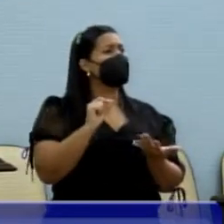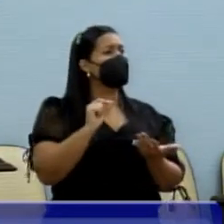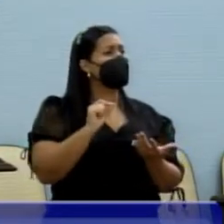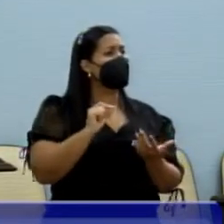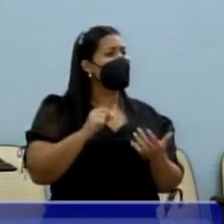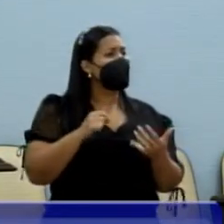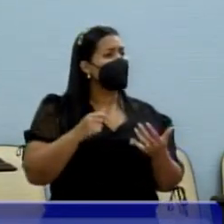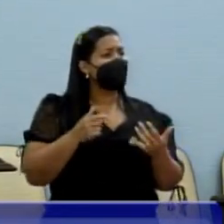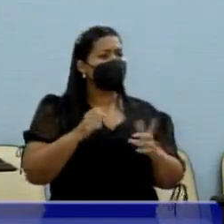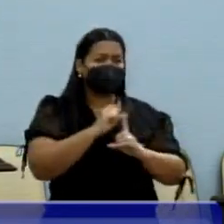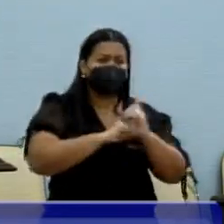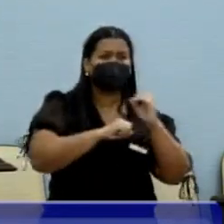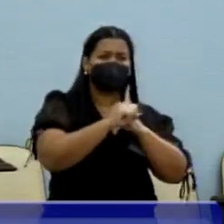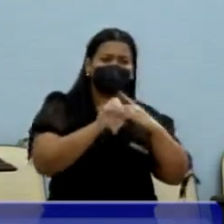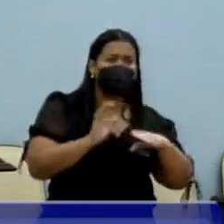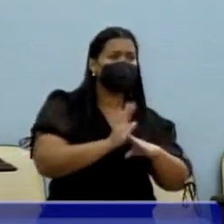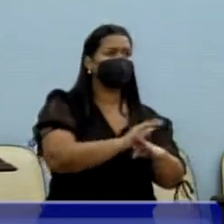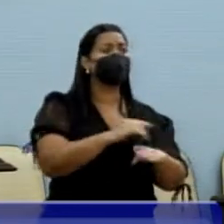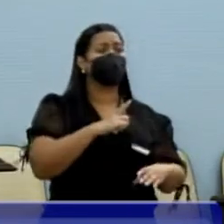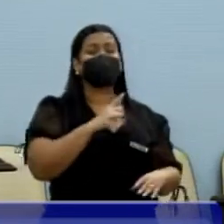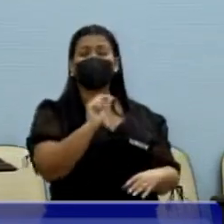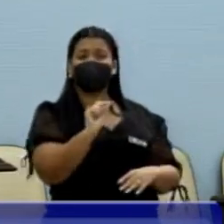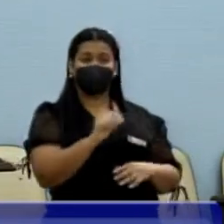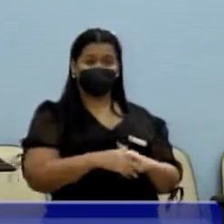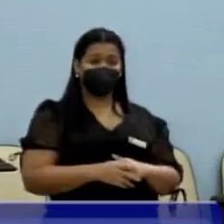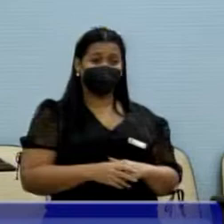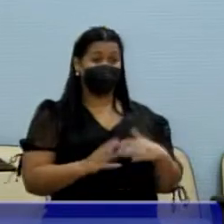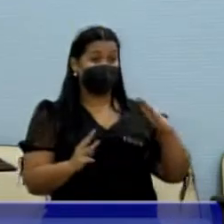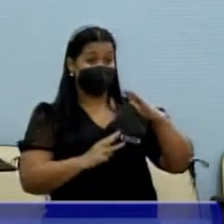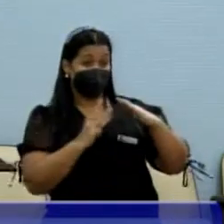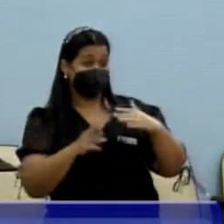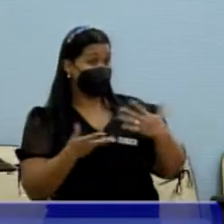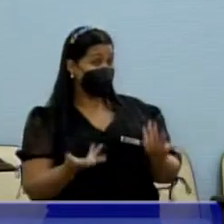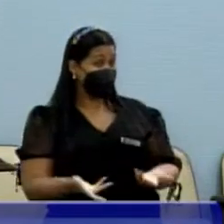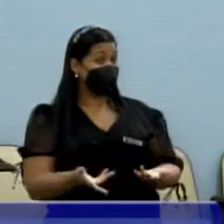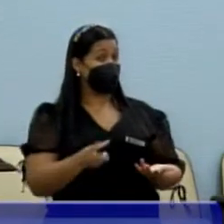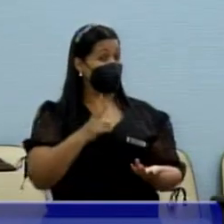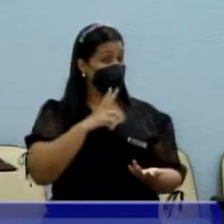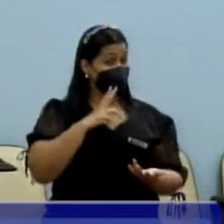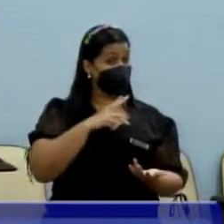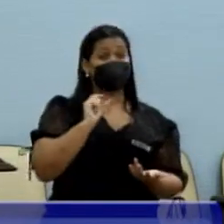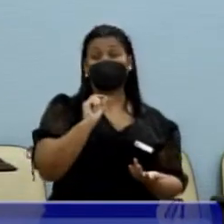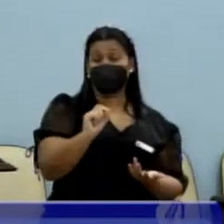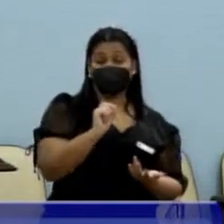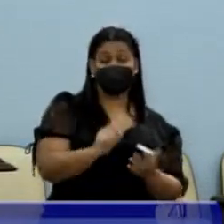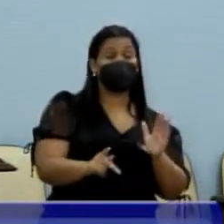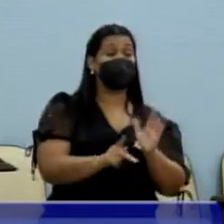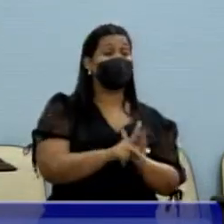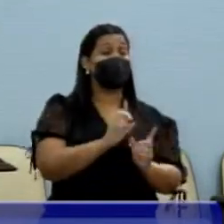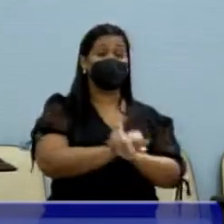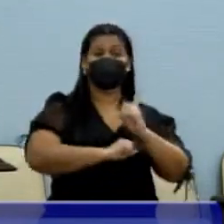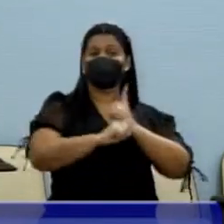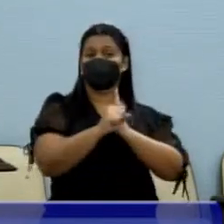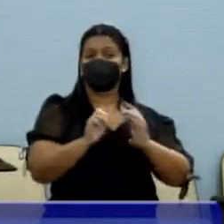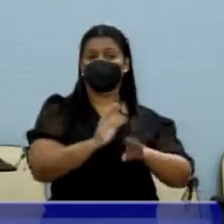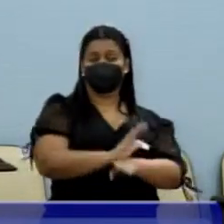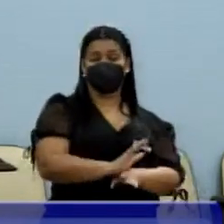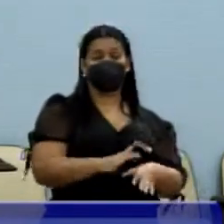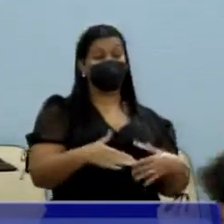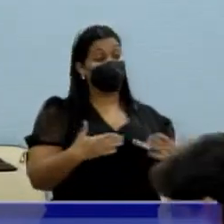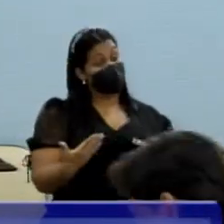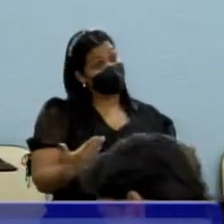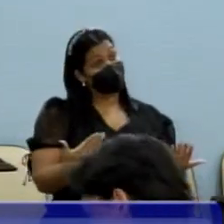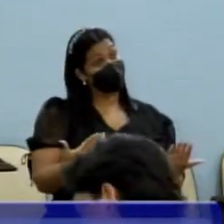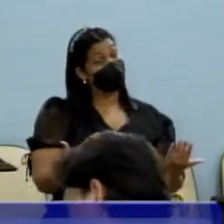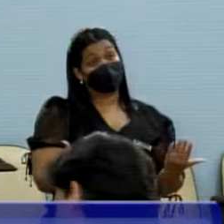social. Tem uma terceirização, para não dizer privatização da assistência, o que vai na contramão do